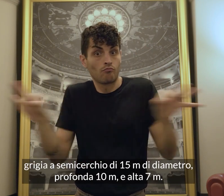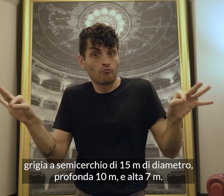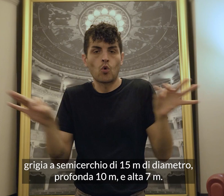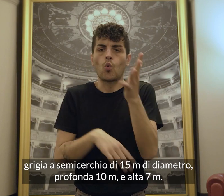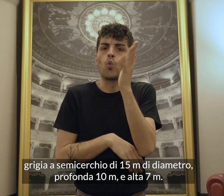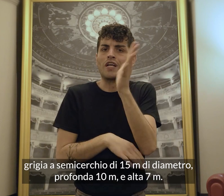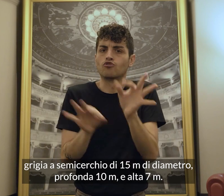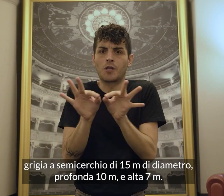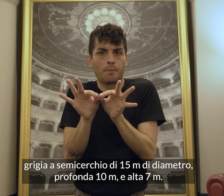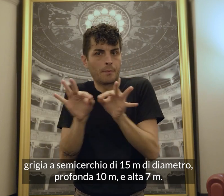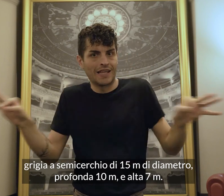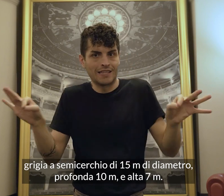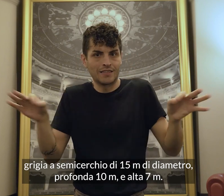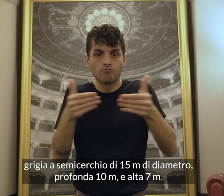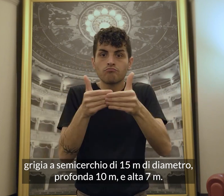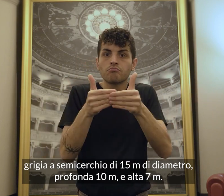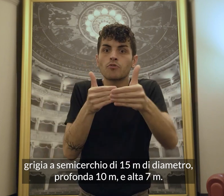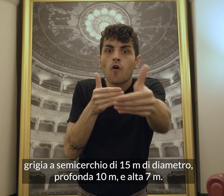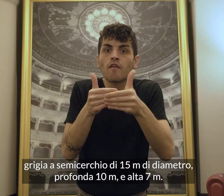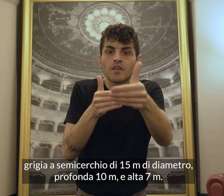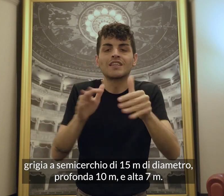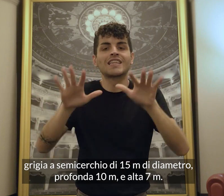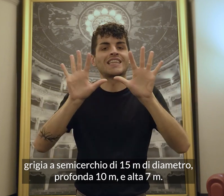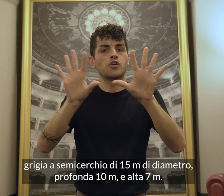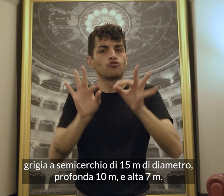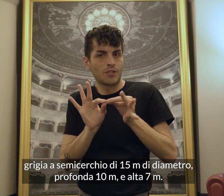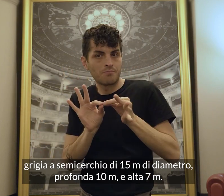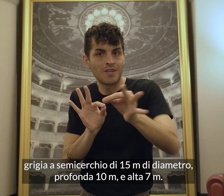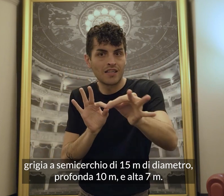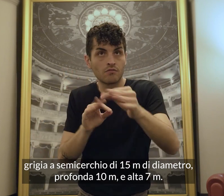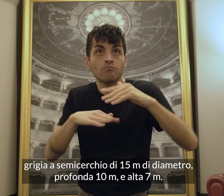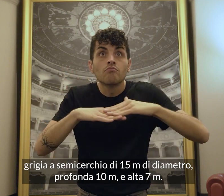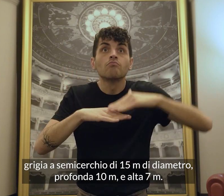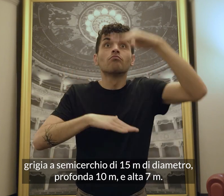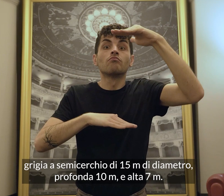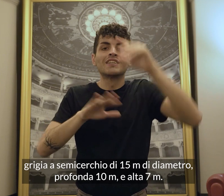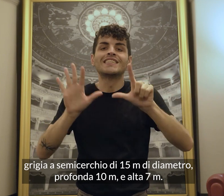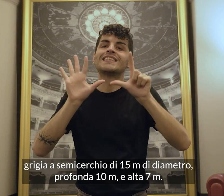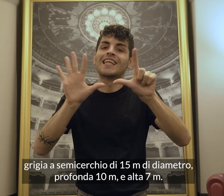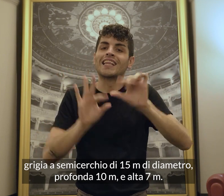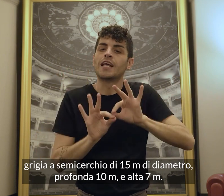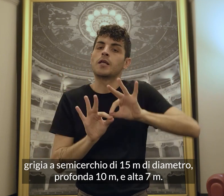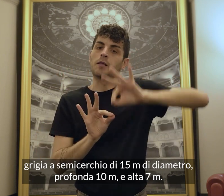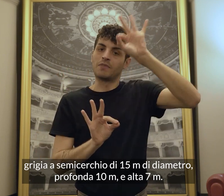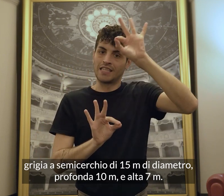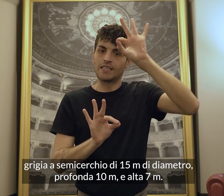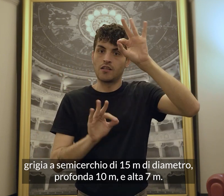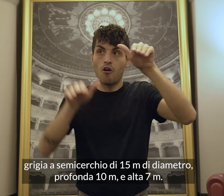di 15 metri di diametro, profonda 10 metri e alta 7 metri.